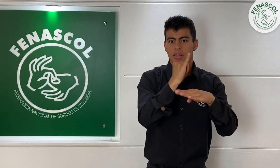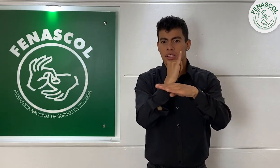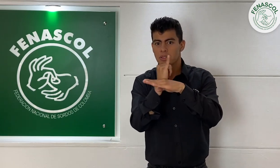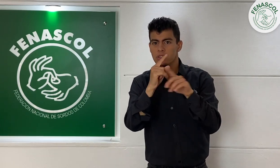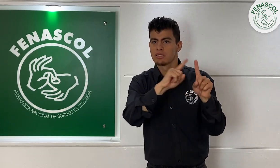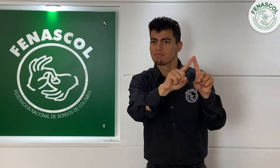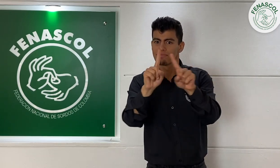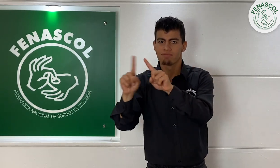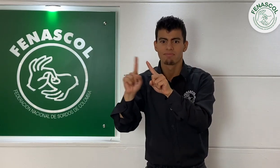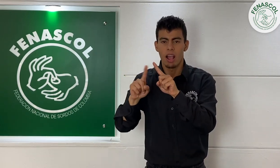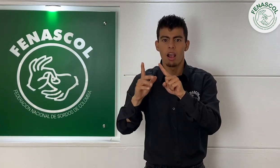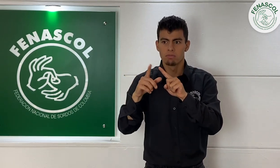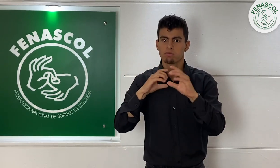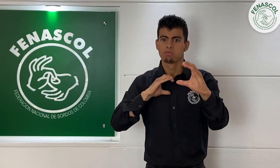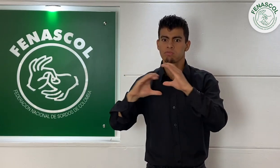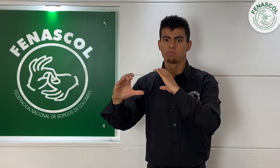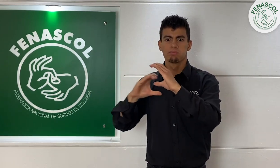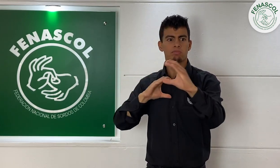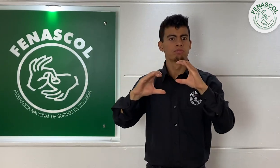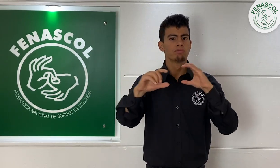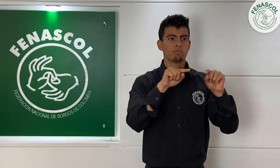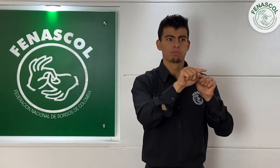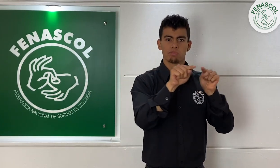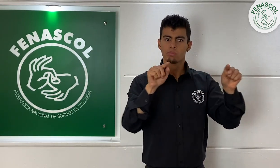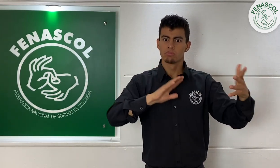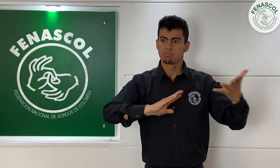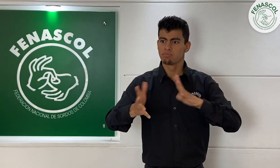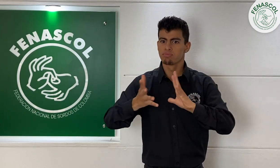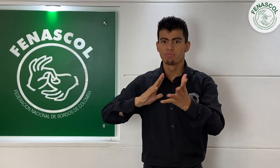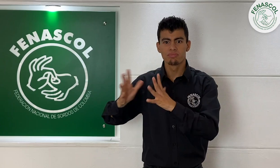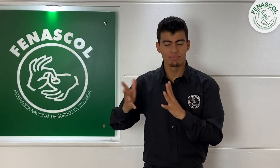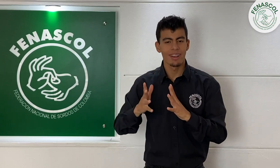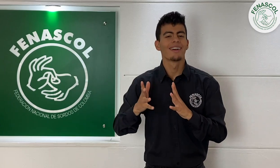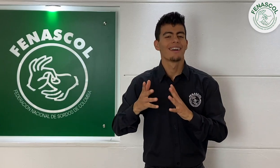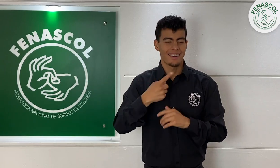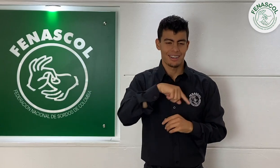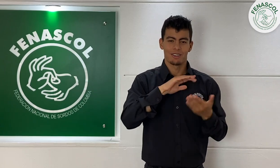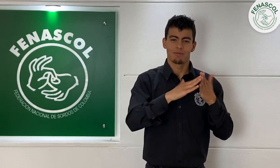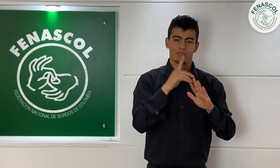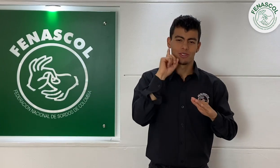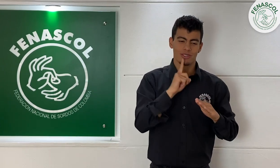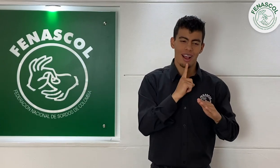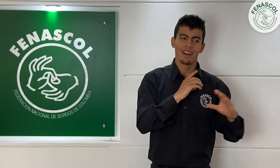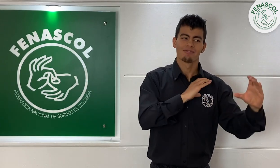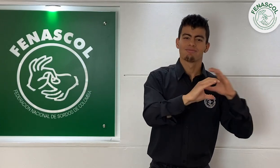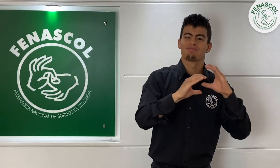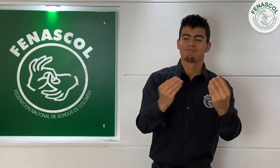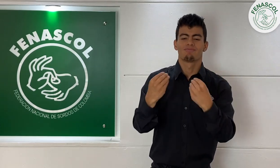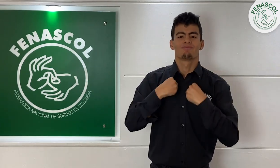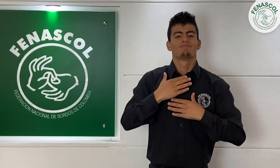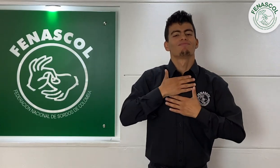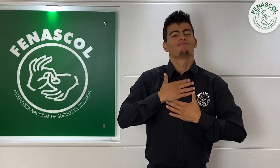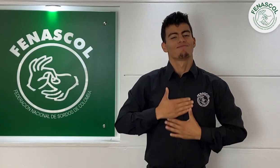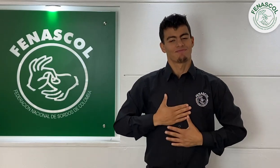señas para que las personas en las entidades, instituciones y demás contextos puedan usarla y